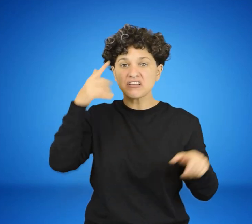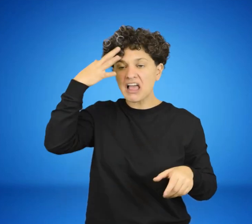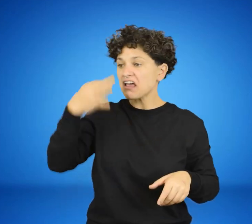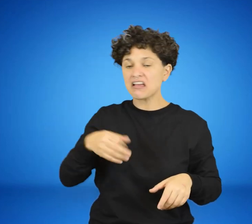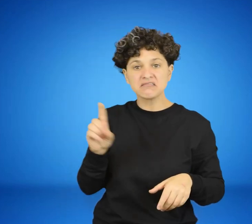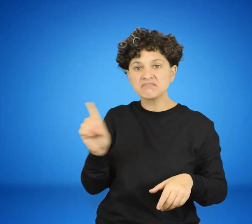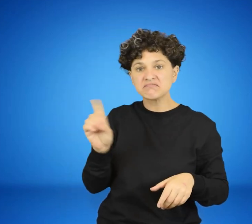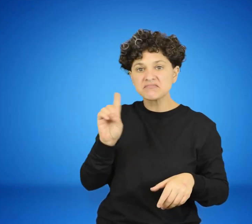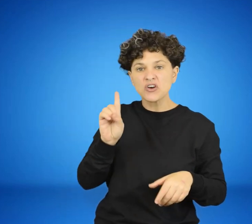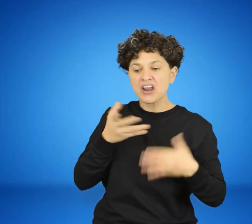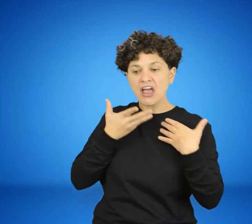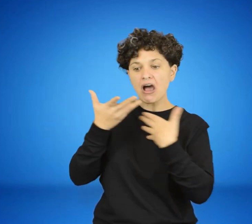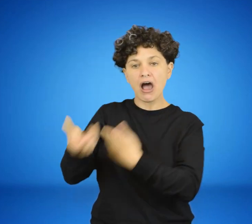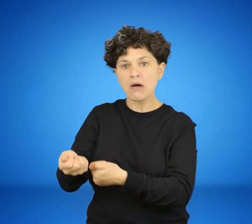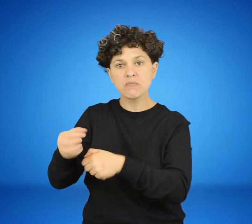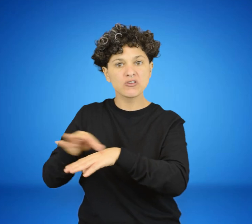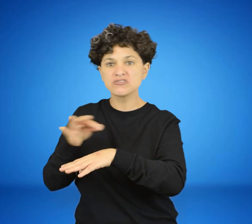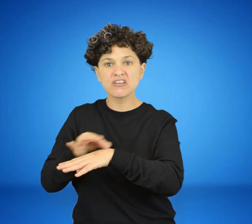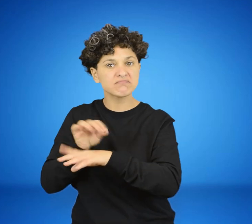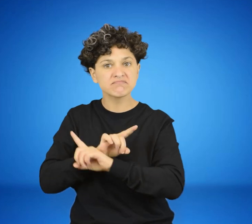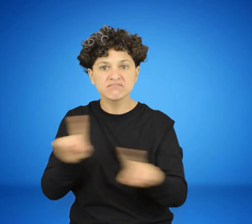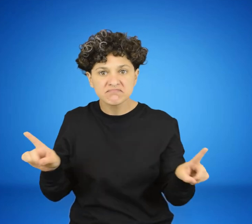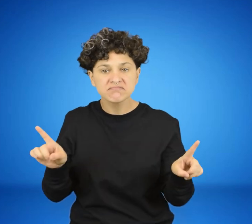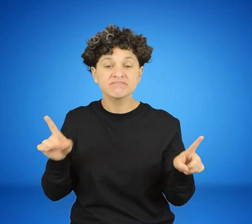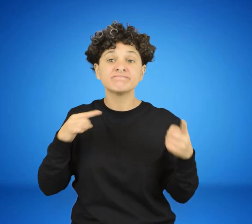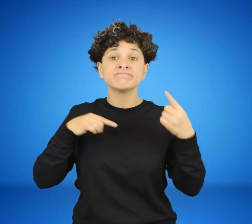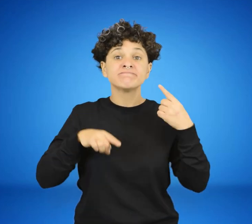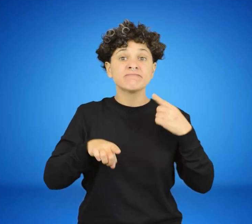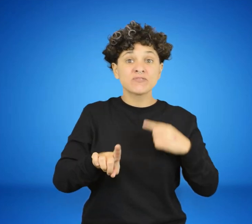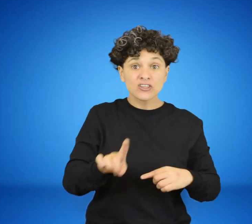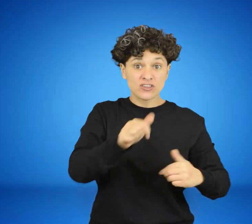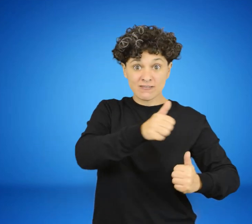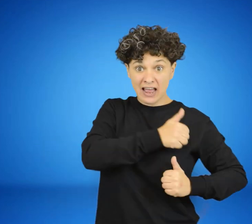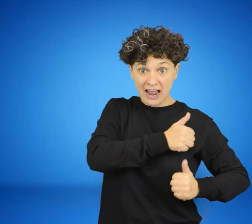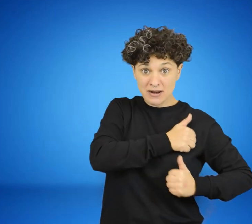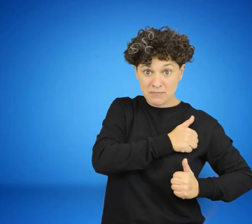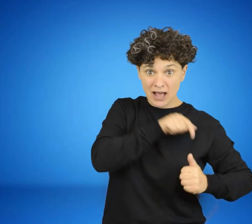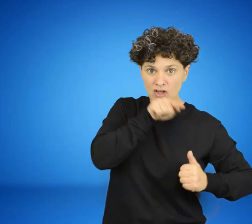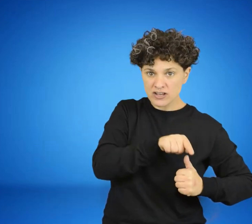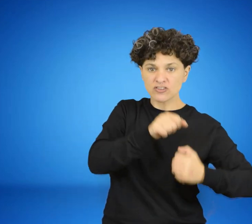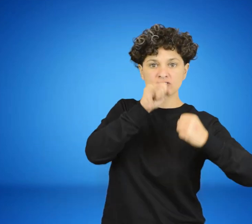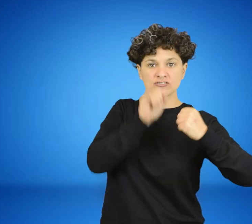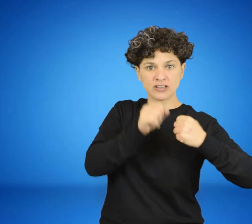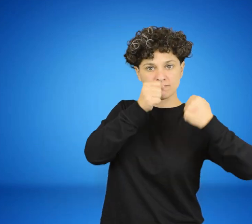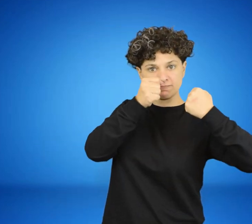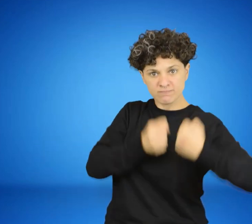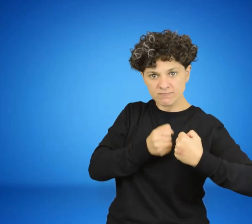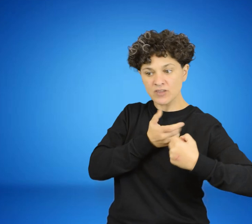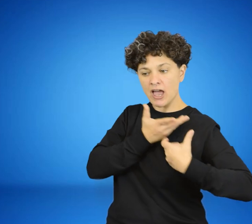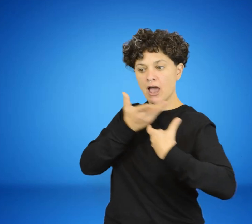sociedad era tal que nadie acompañó al presidente. Solo la Armada se mantuvo en apoyo